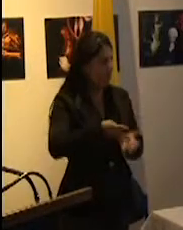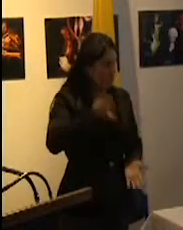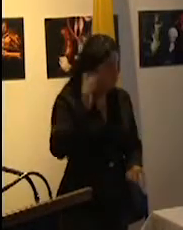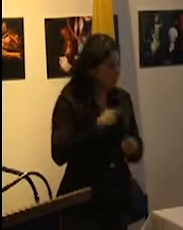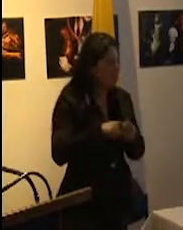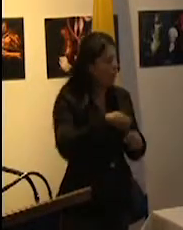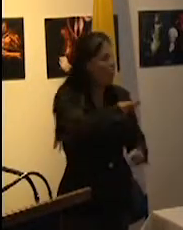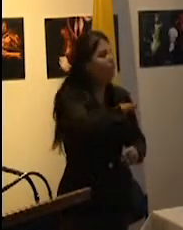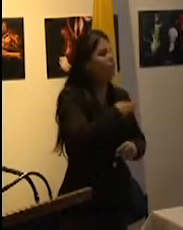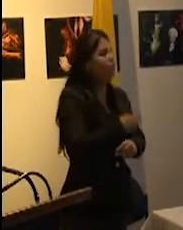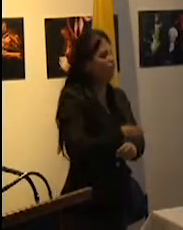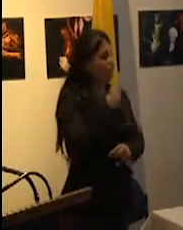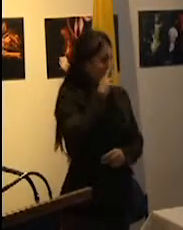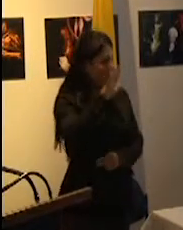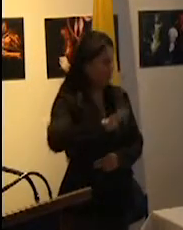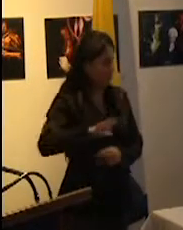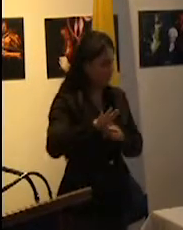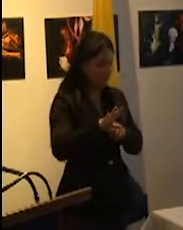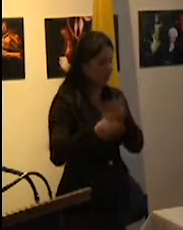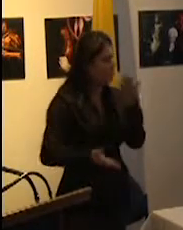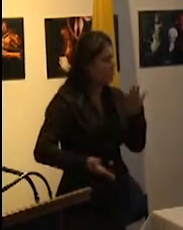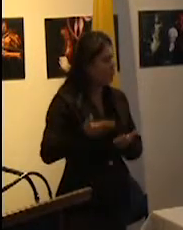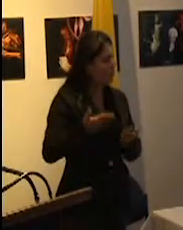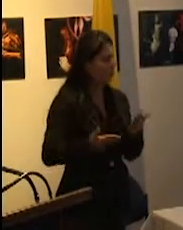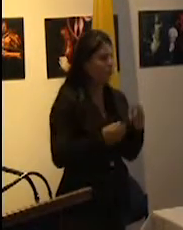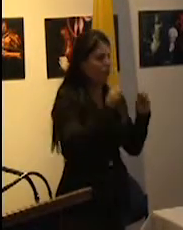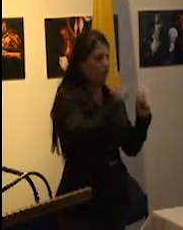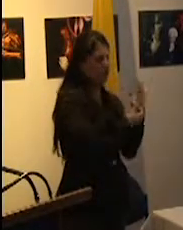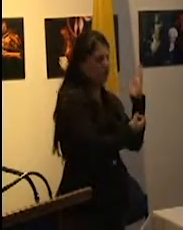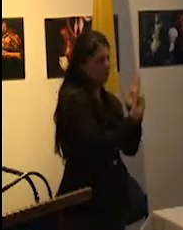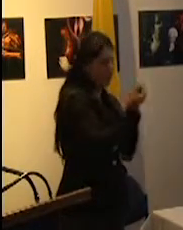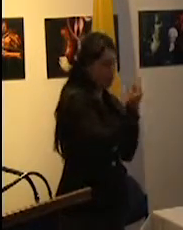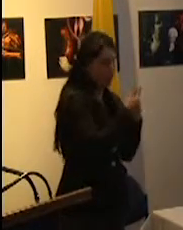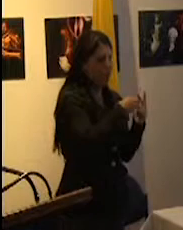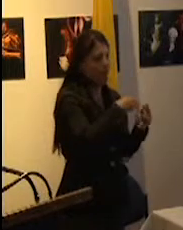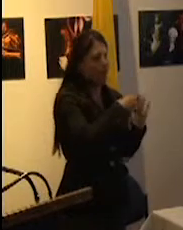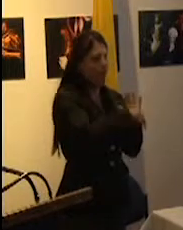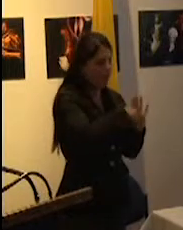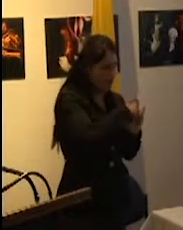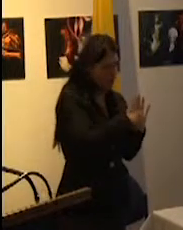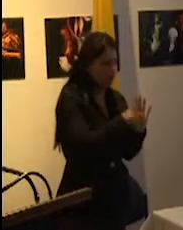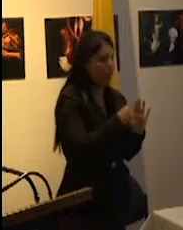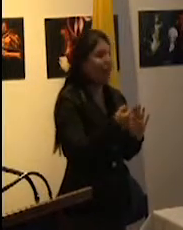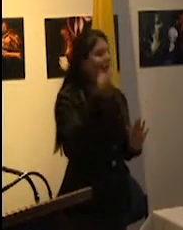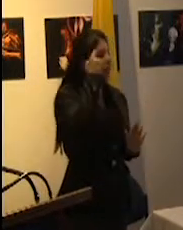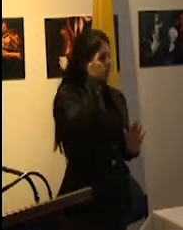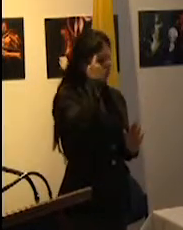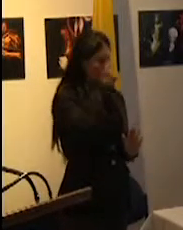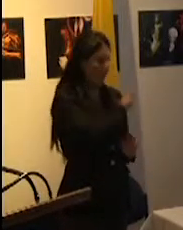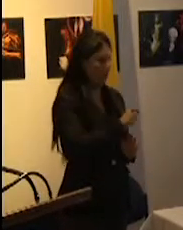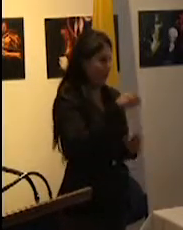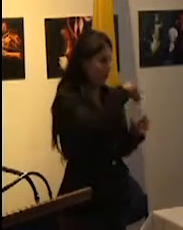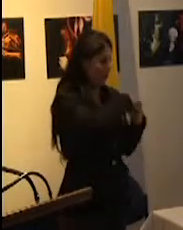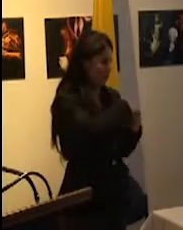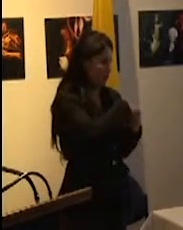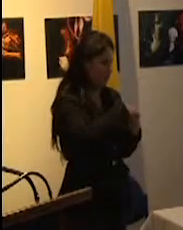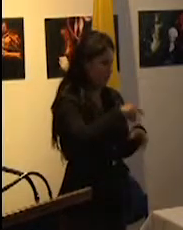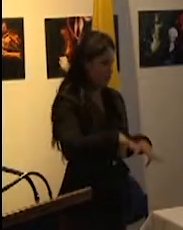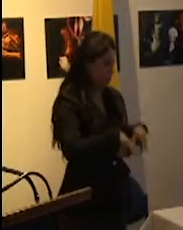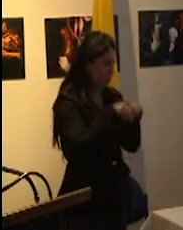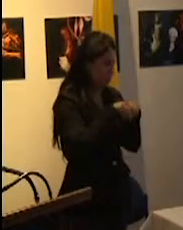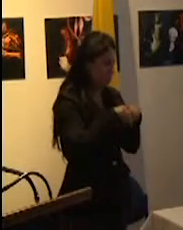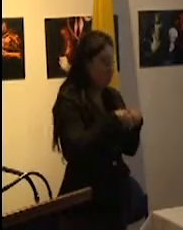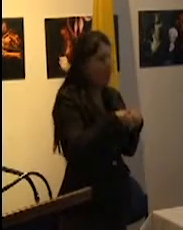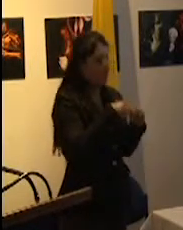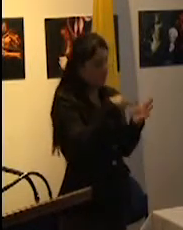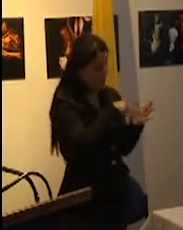dice Sarmiento dependen de la capacidad industrial moral e intelectual de los individuos que la componen. De